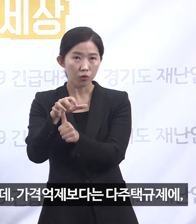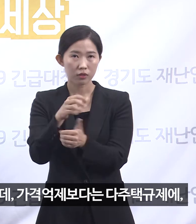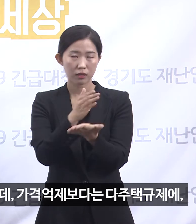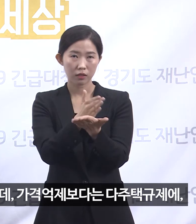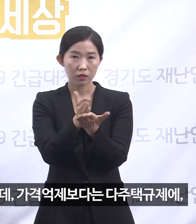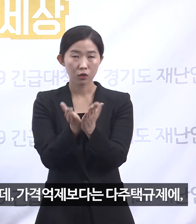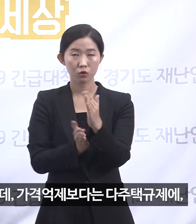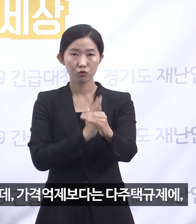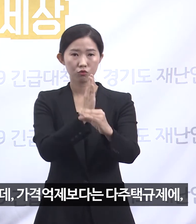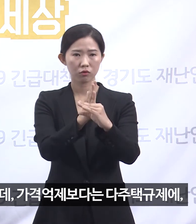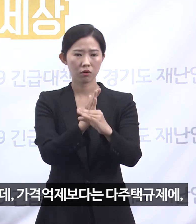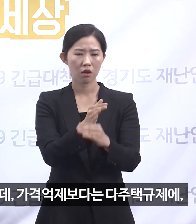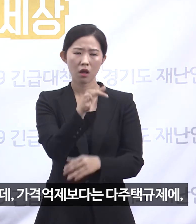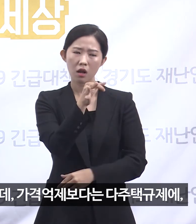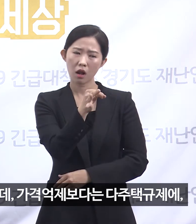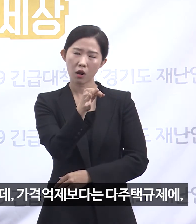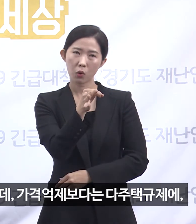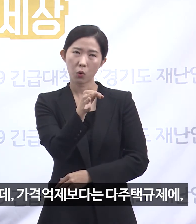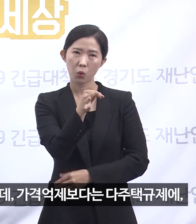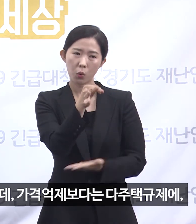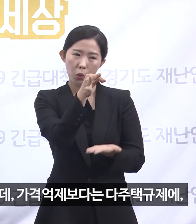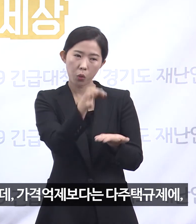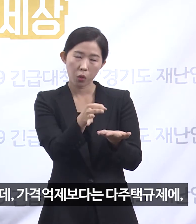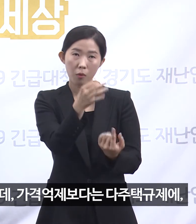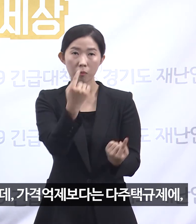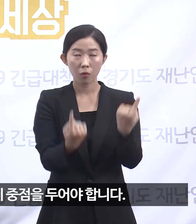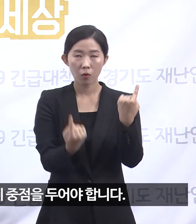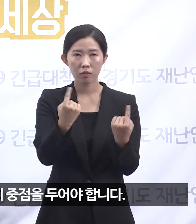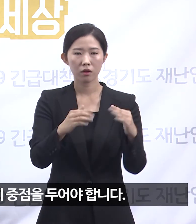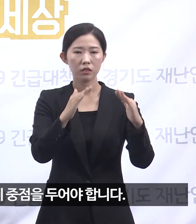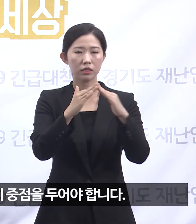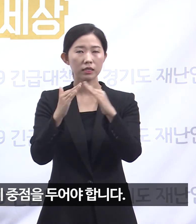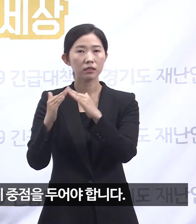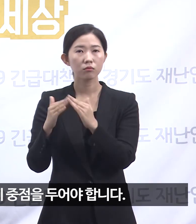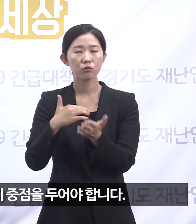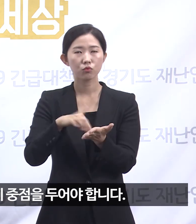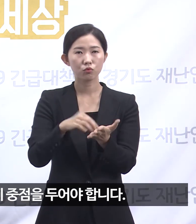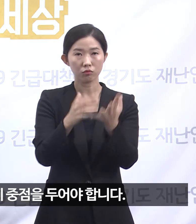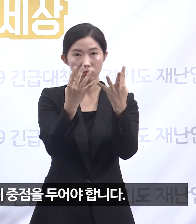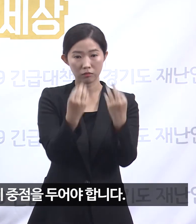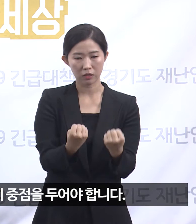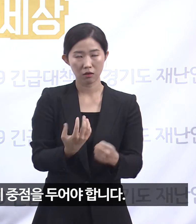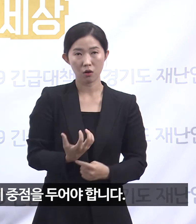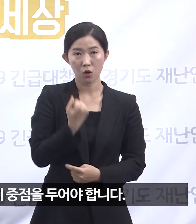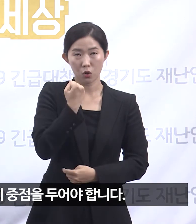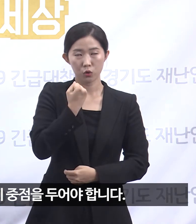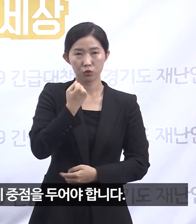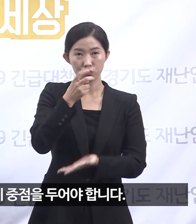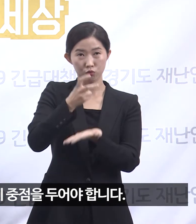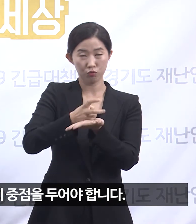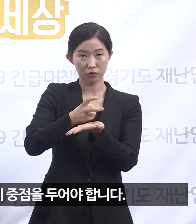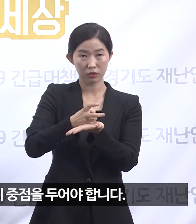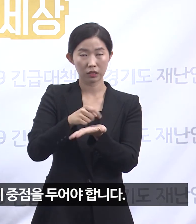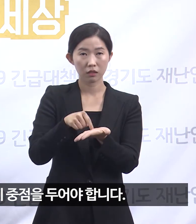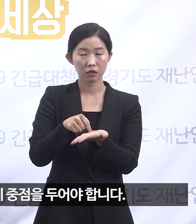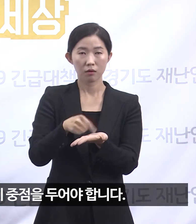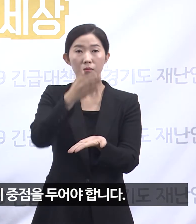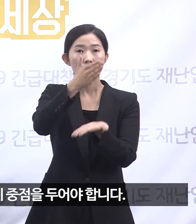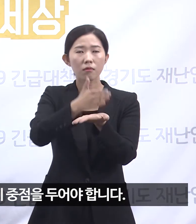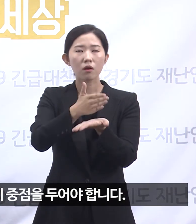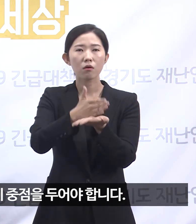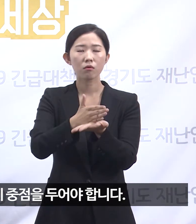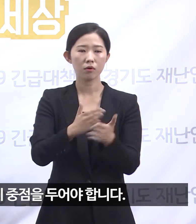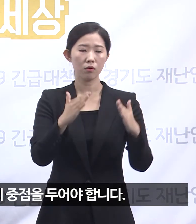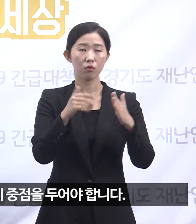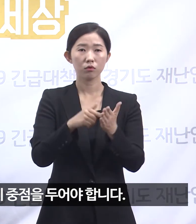가격 억제보다는 다주택 규제, 다주택 규제보다는 비거주